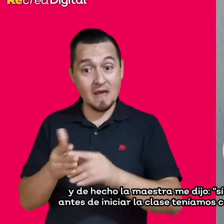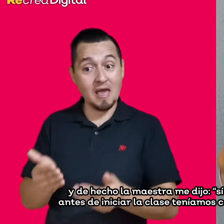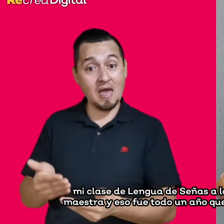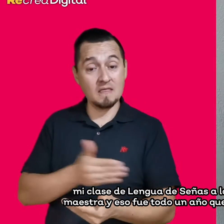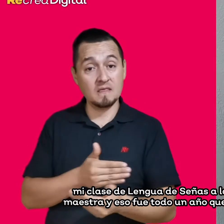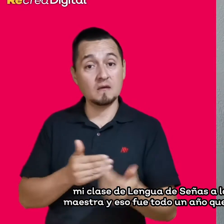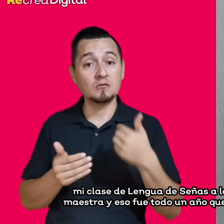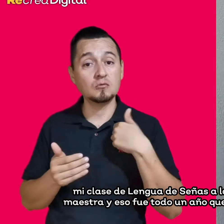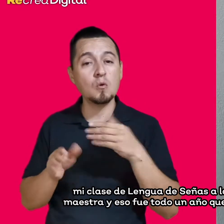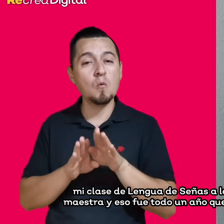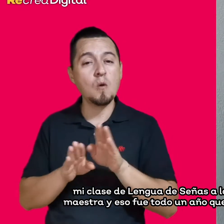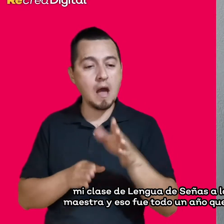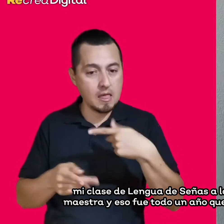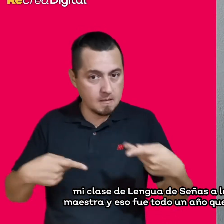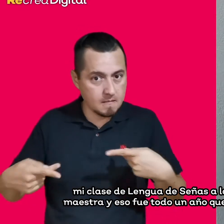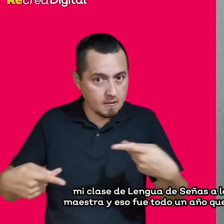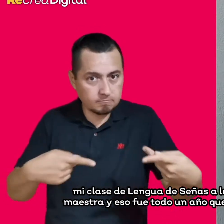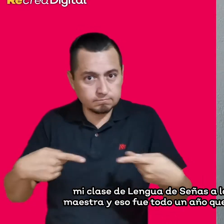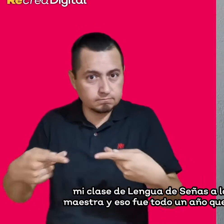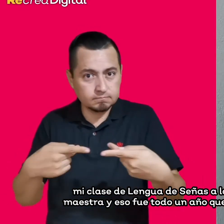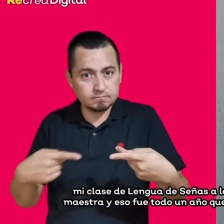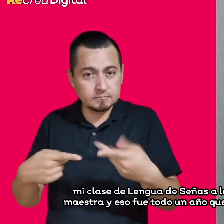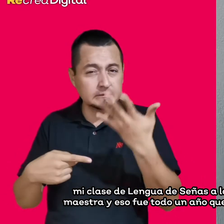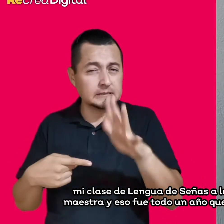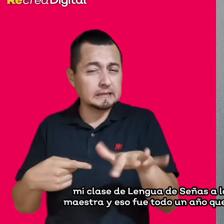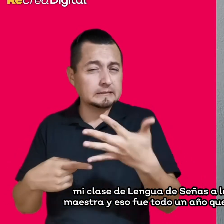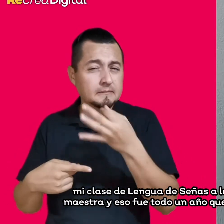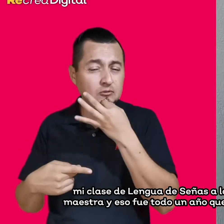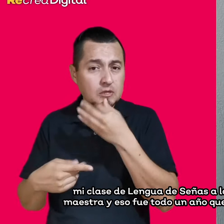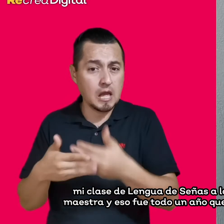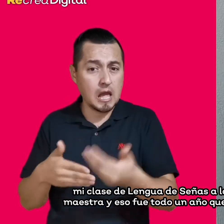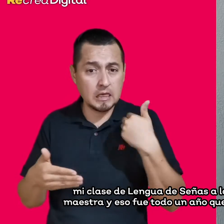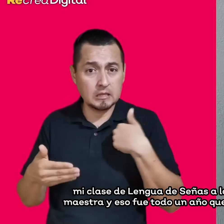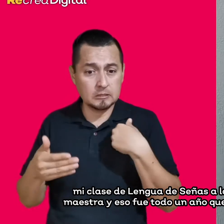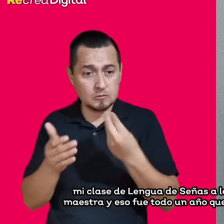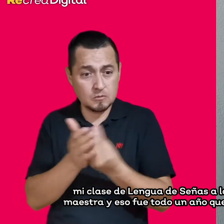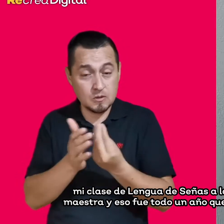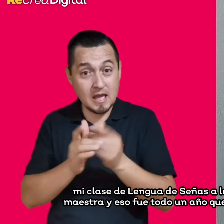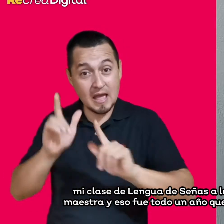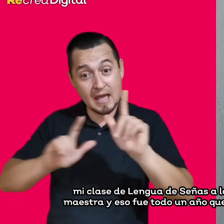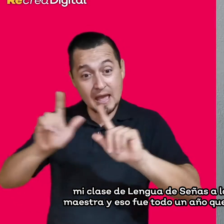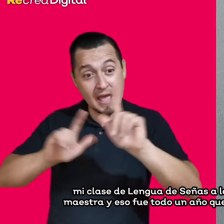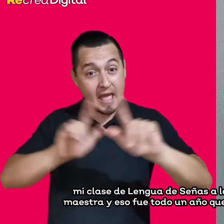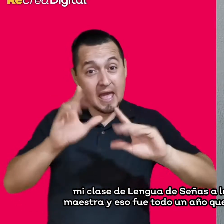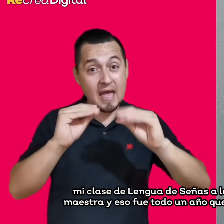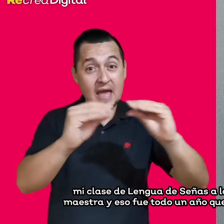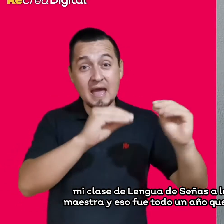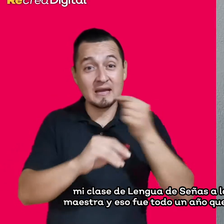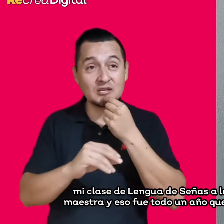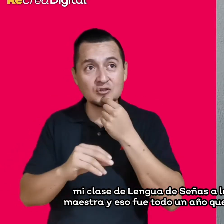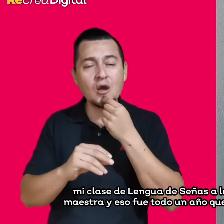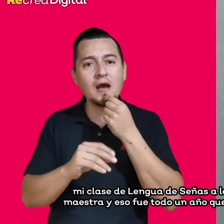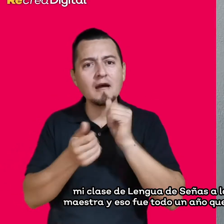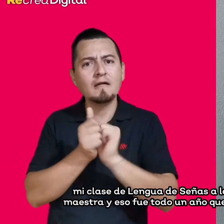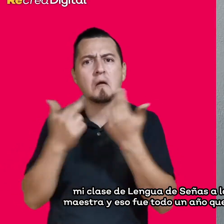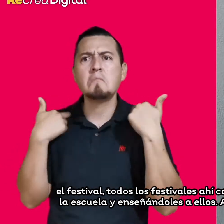mi clase de lengua de señas a los niños, y con ellos pues a la maestra, y eso fue todo un año que estuve yo así, yo me